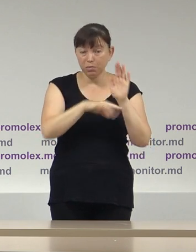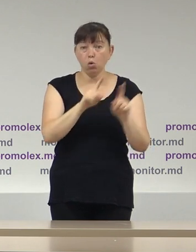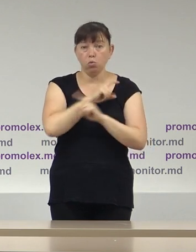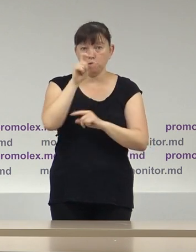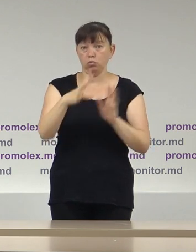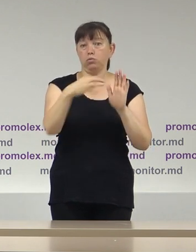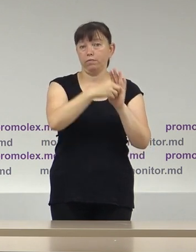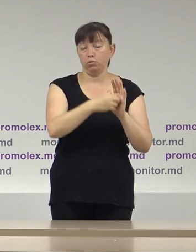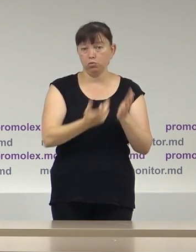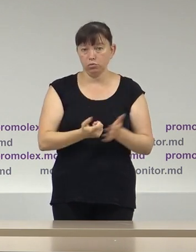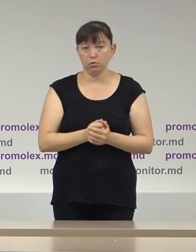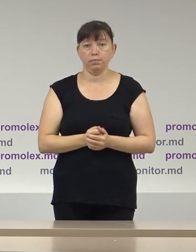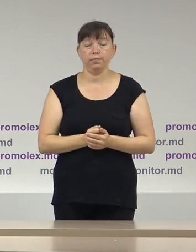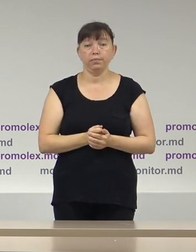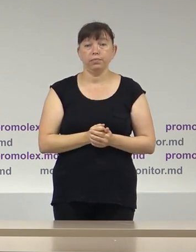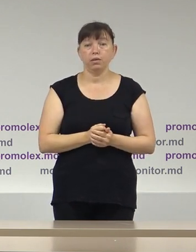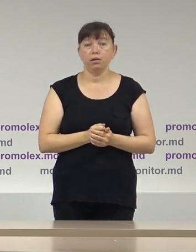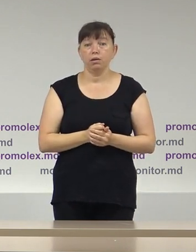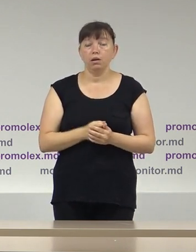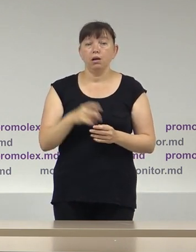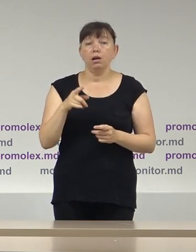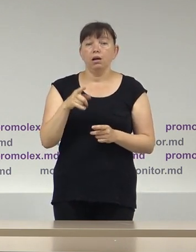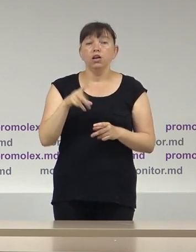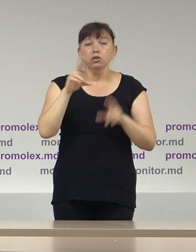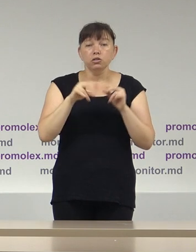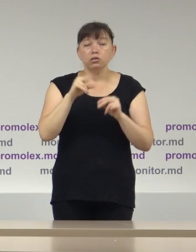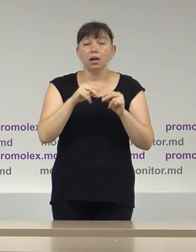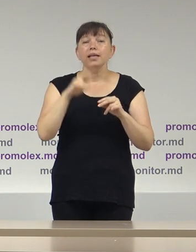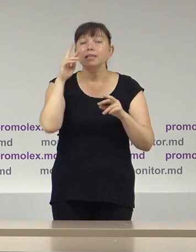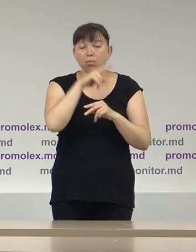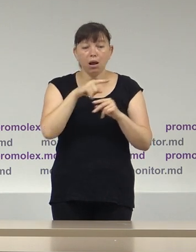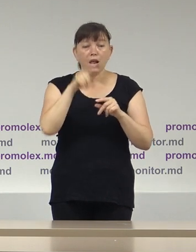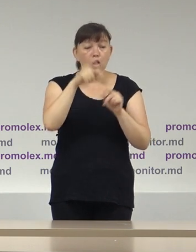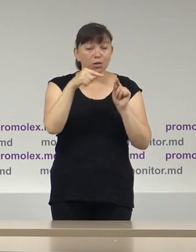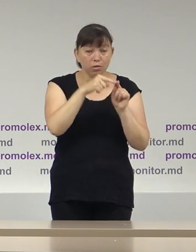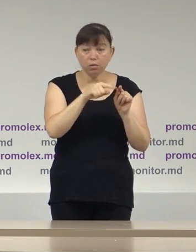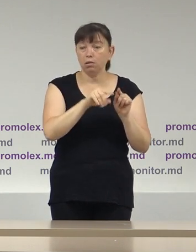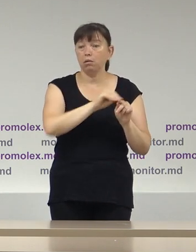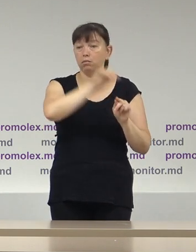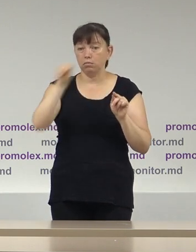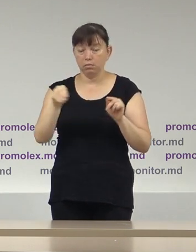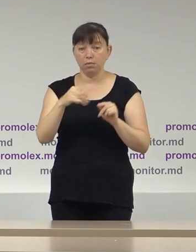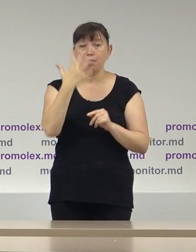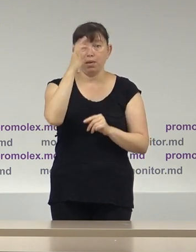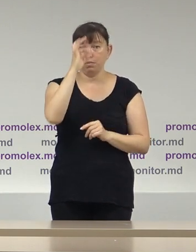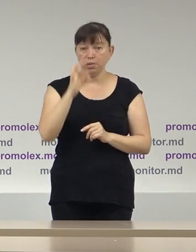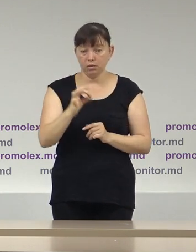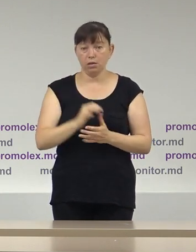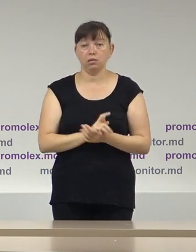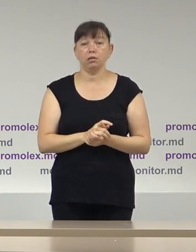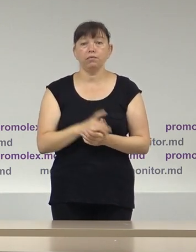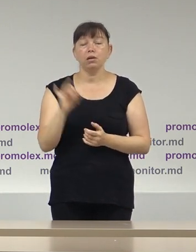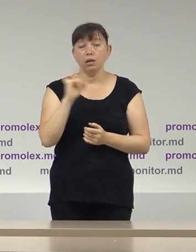electorale, în atribuirea eronată a legătorilor la altă secție de votare, în 5% din secții,